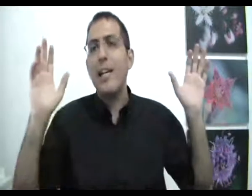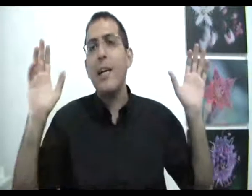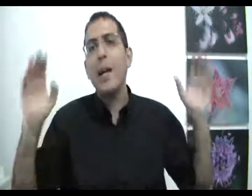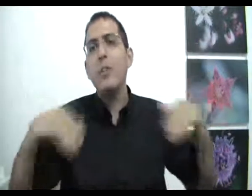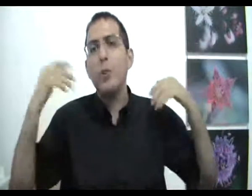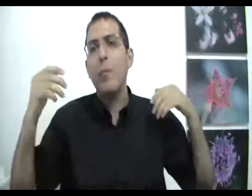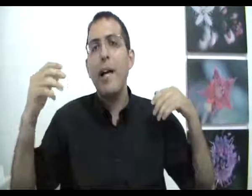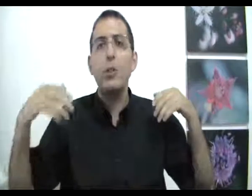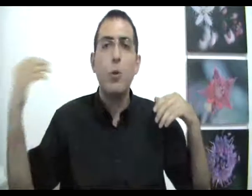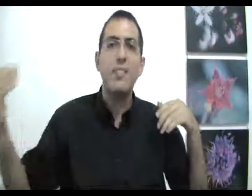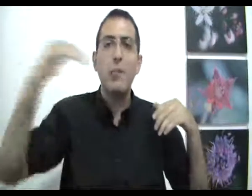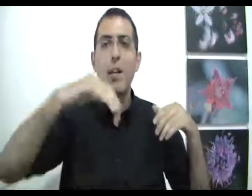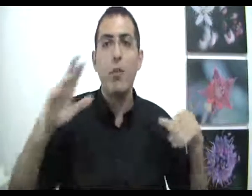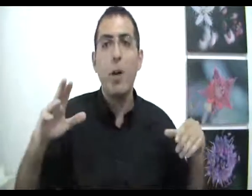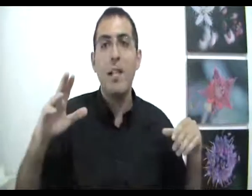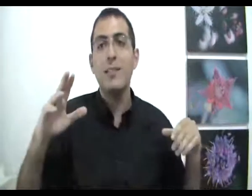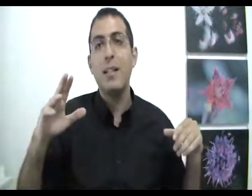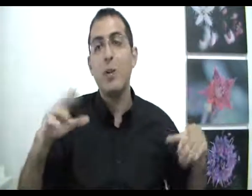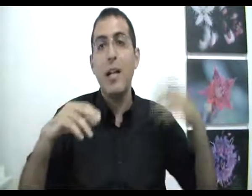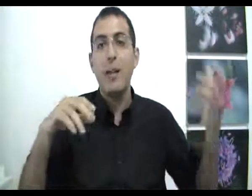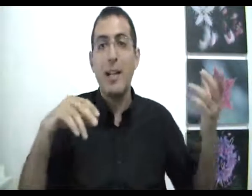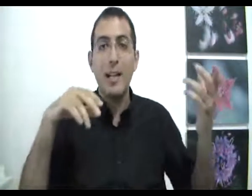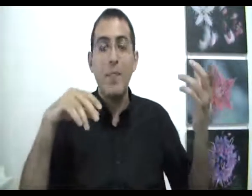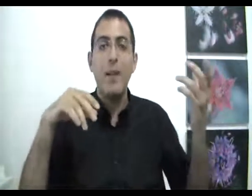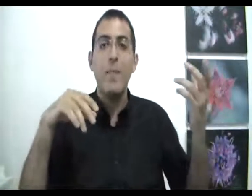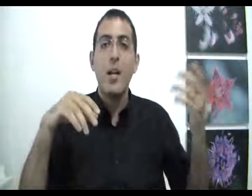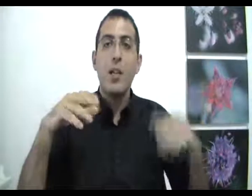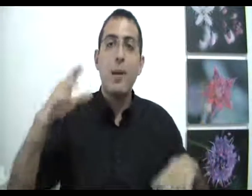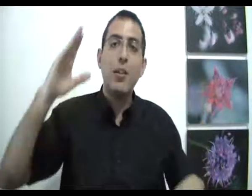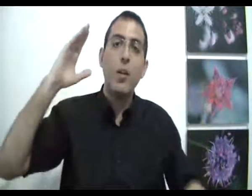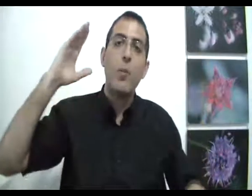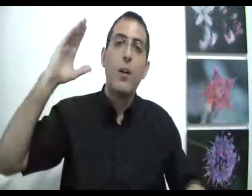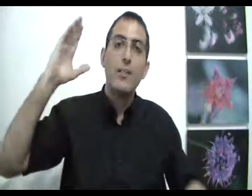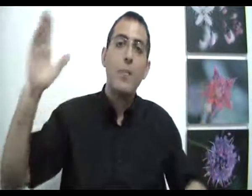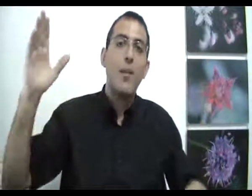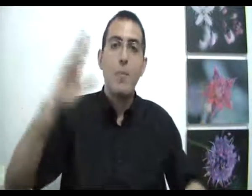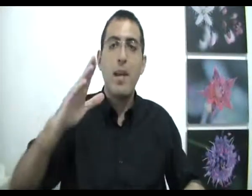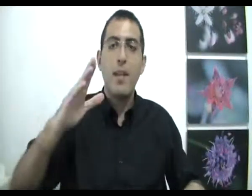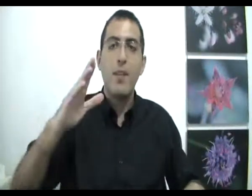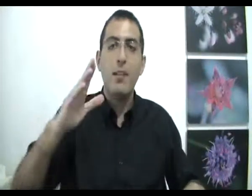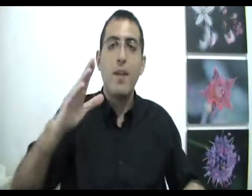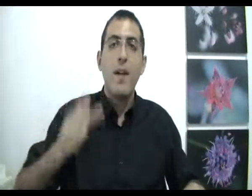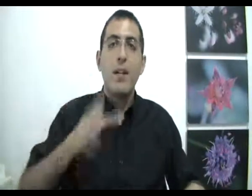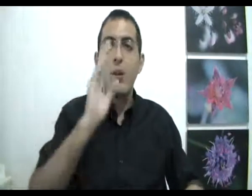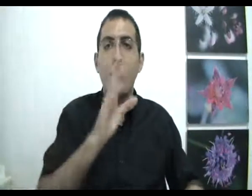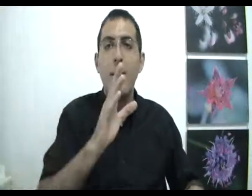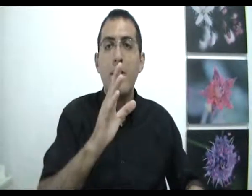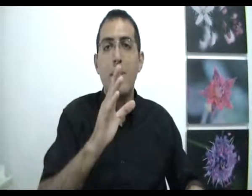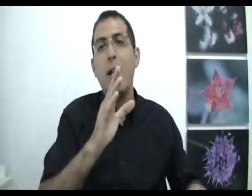לגמרי אין שום סיבה שגורמת לזה לקרודנו, אקראי לגמרי זאת אומרת, יש לנו סיבה שמחייבת יש לנו באמת שסיבה לא